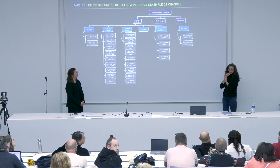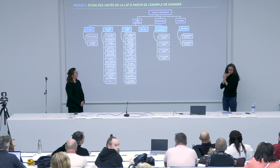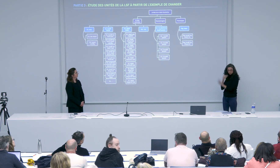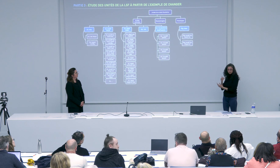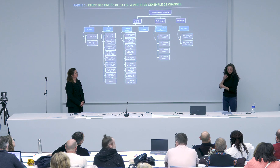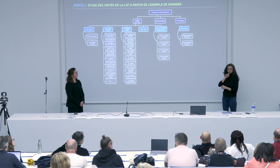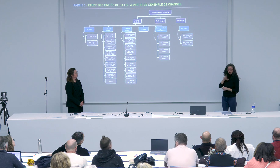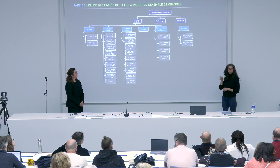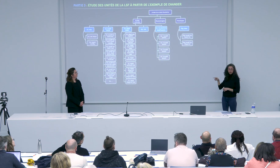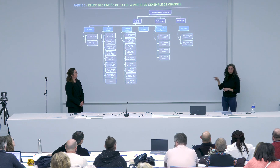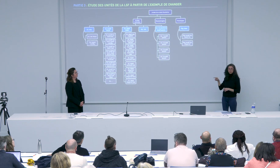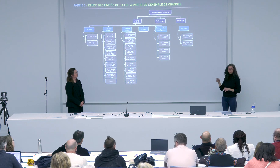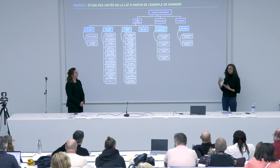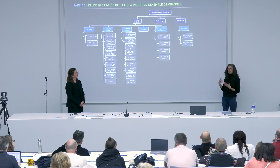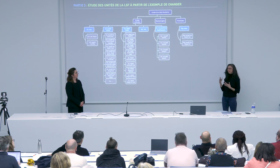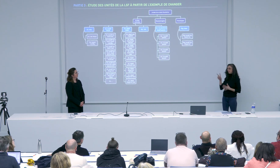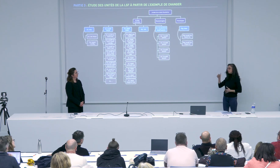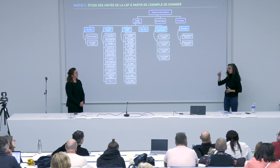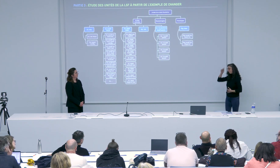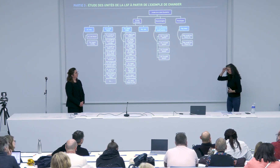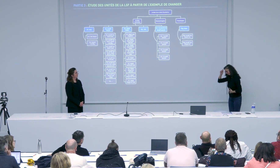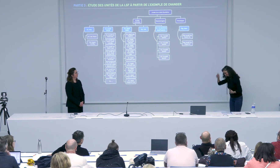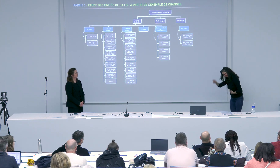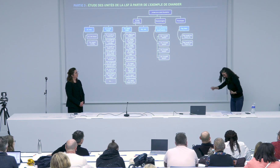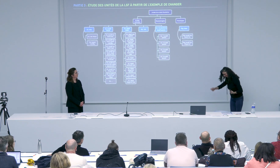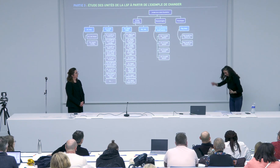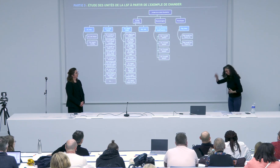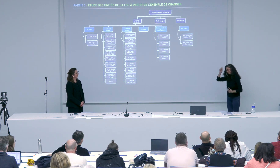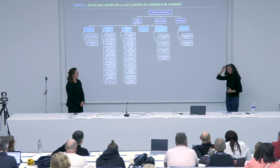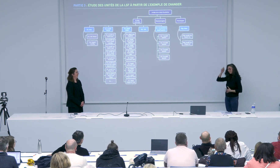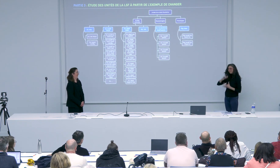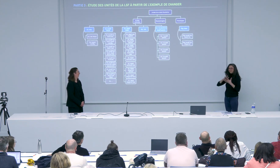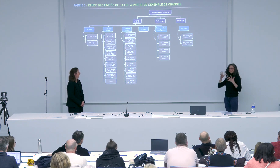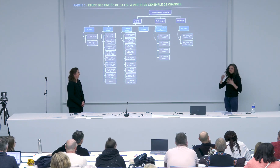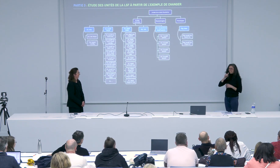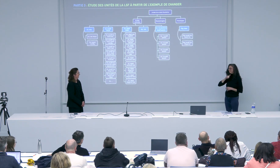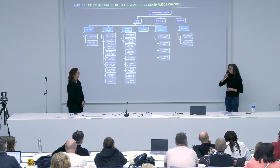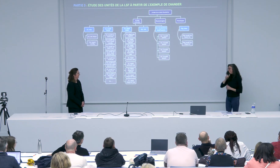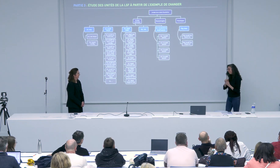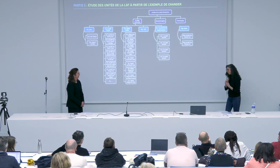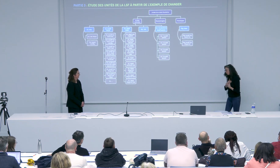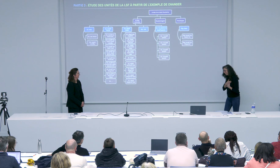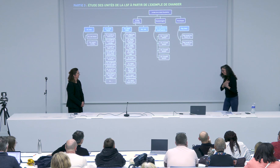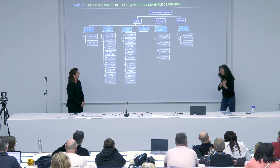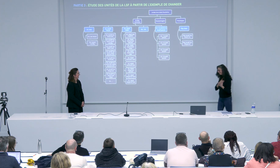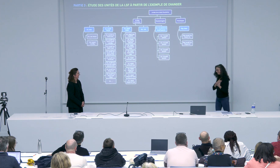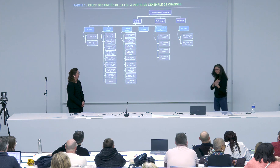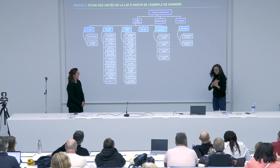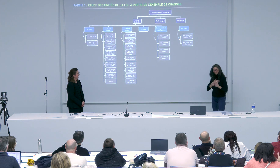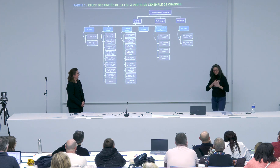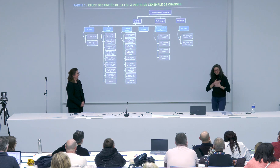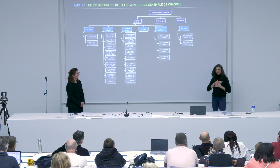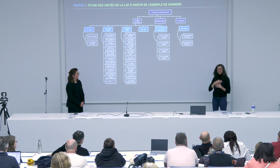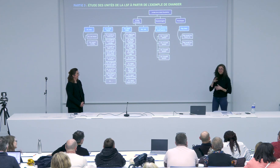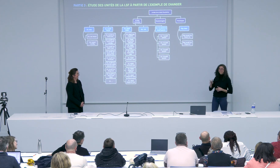alors j'ai vraiment envie de remercier Marianne Salande tout d'abord de lui rendre hommage pour vraiment cette